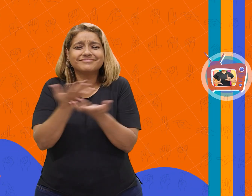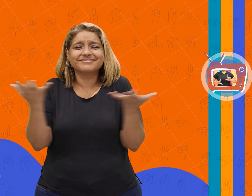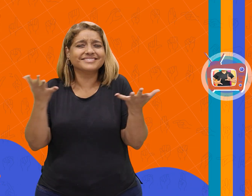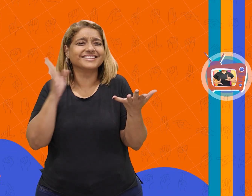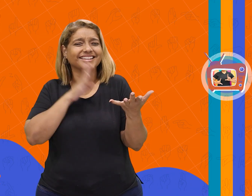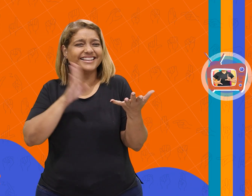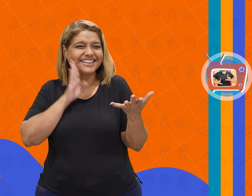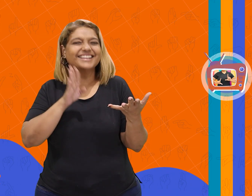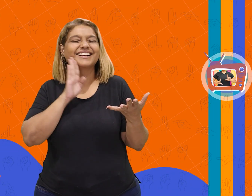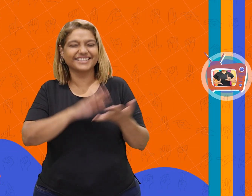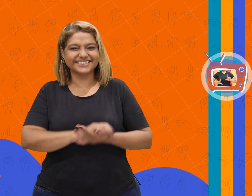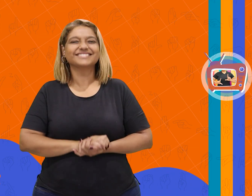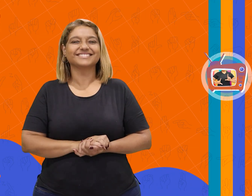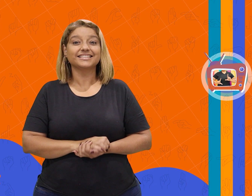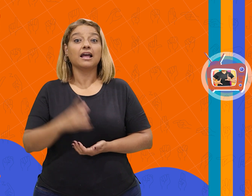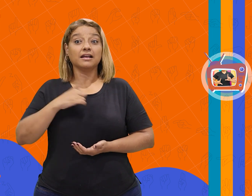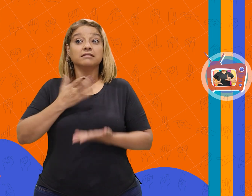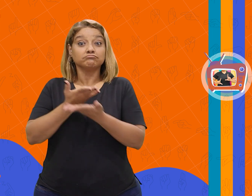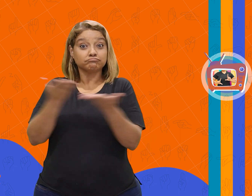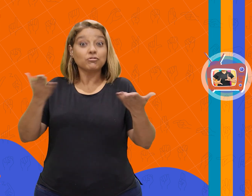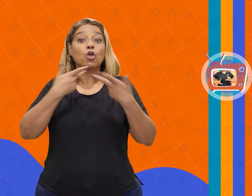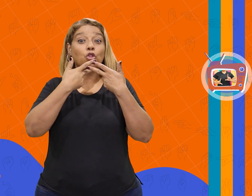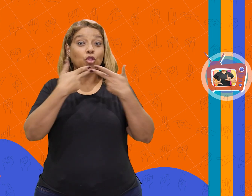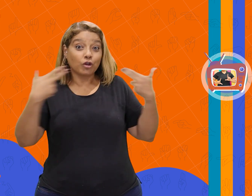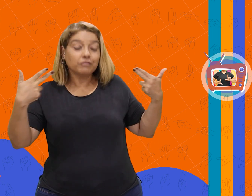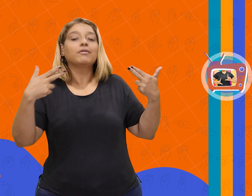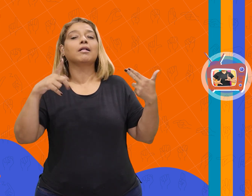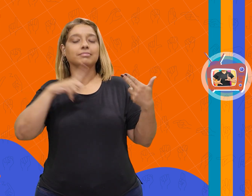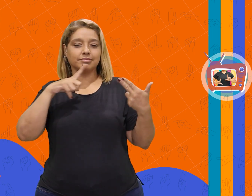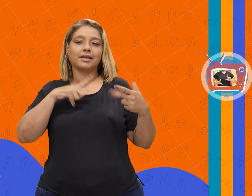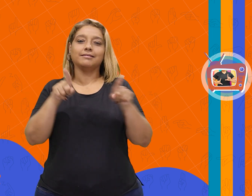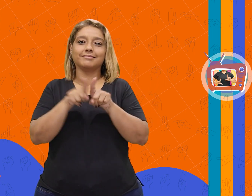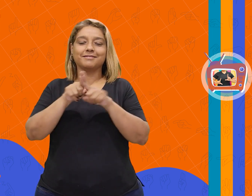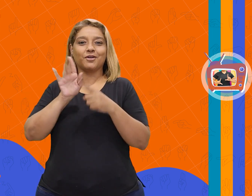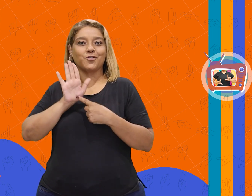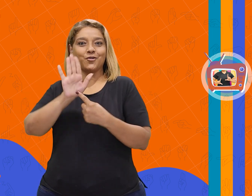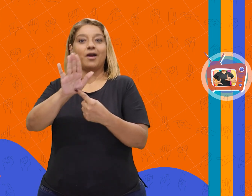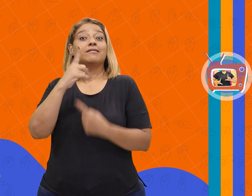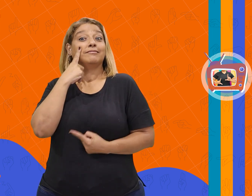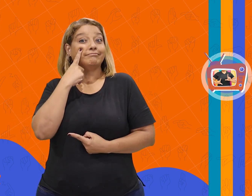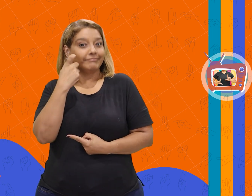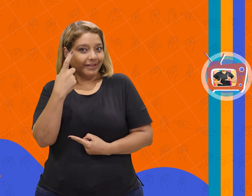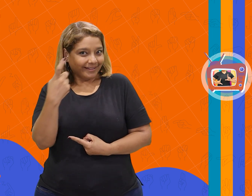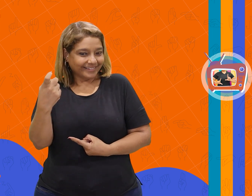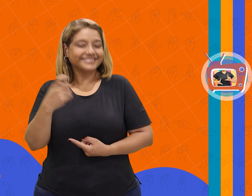quanta coisa legal! Além dessas novidades, também teremos um quadro super interessante.